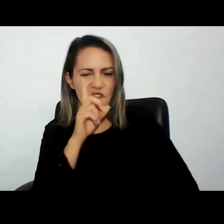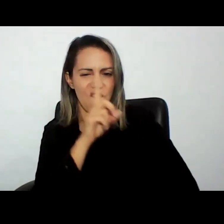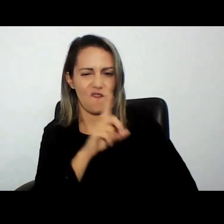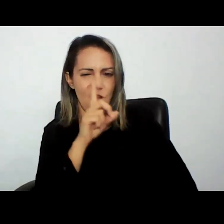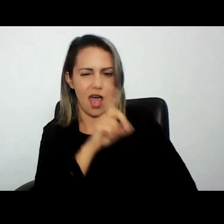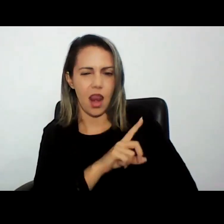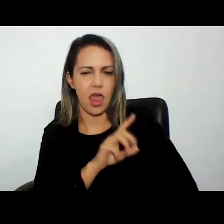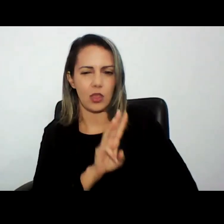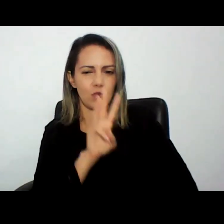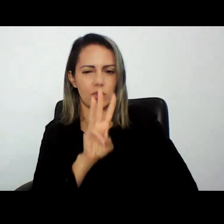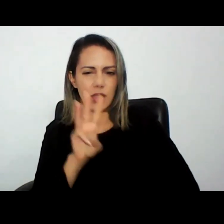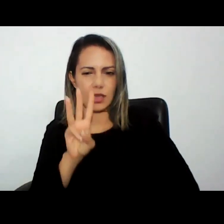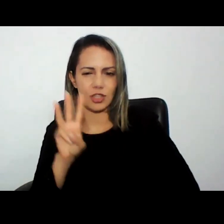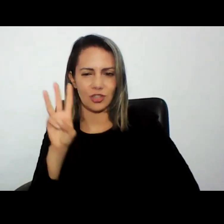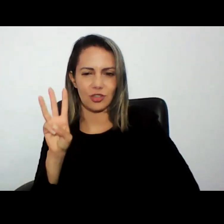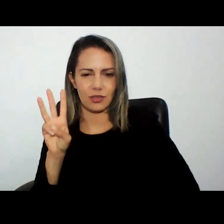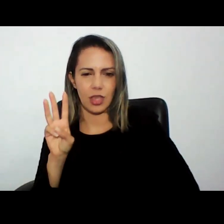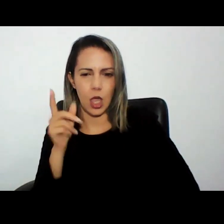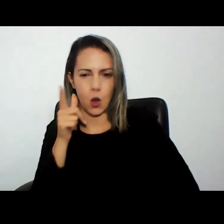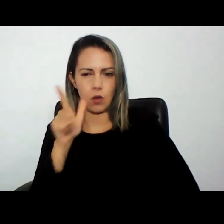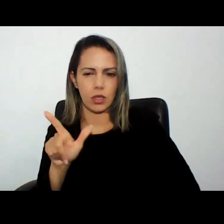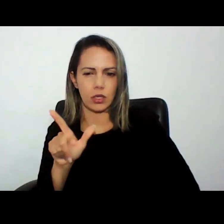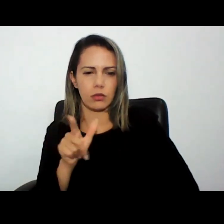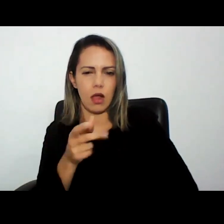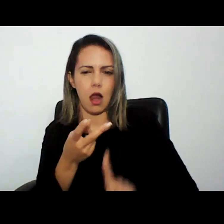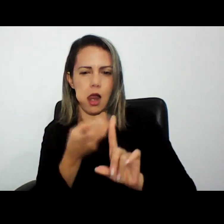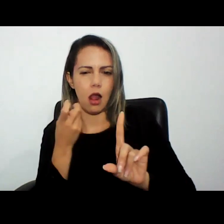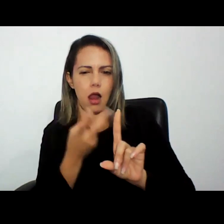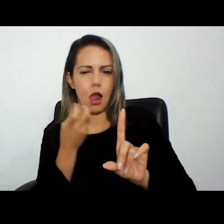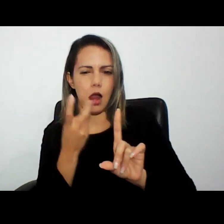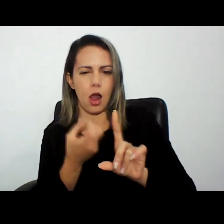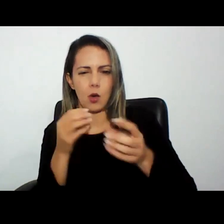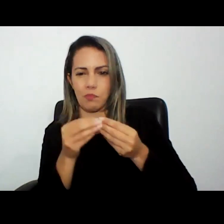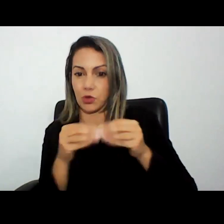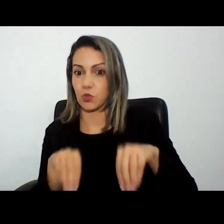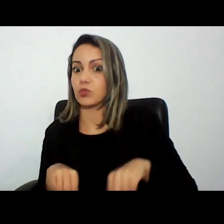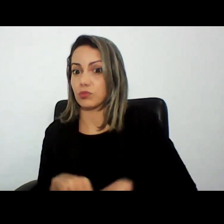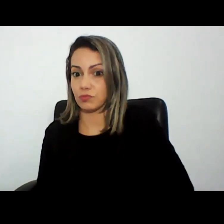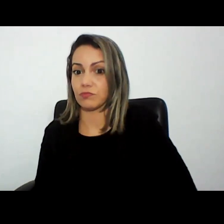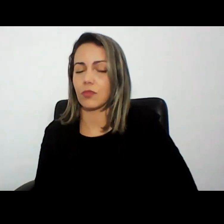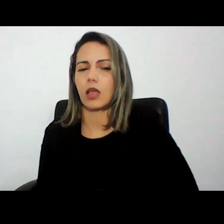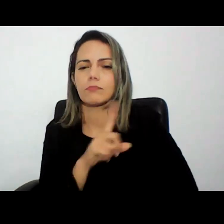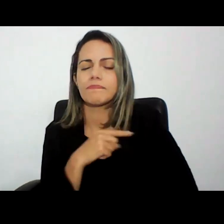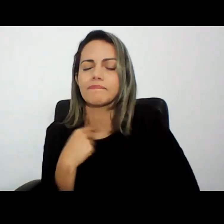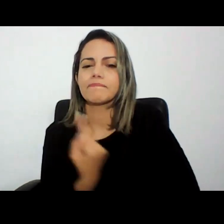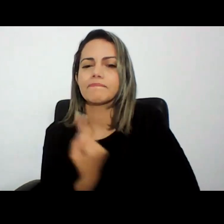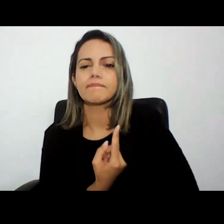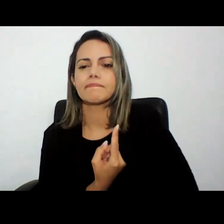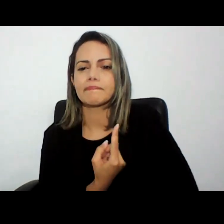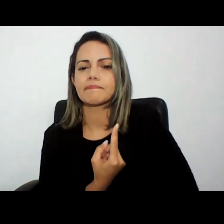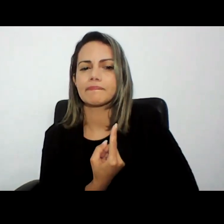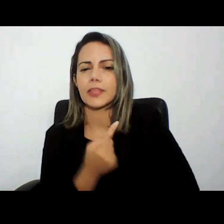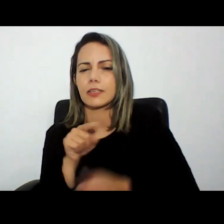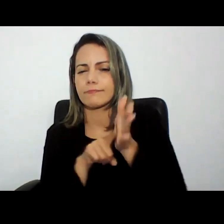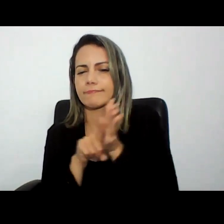causando um prejuízo enorme a esse clube desportivo a gente tocou as investigações com as devidas autorizações judiciais a gente